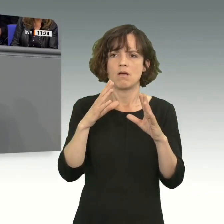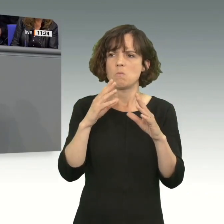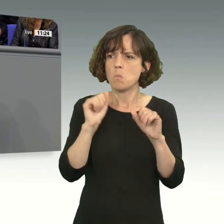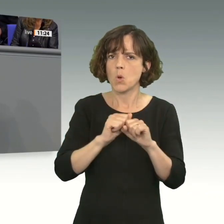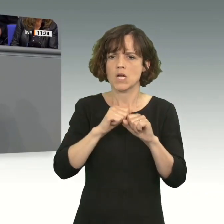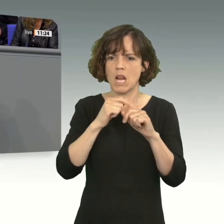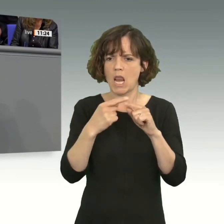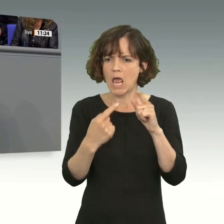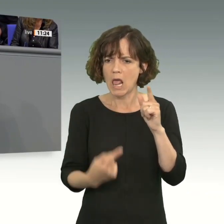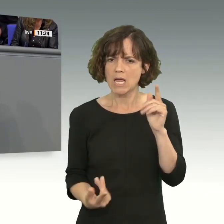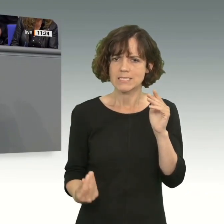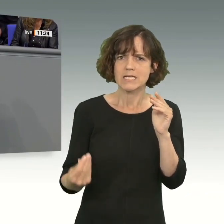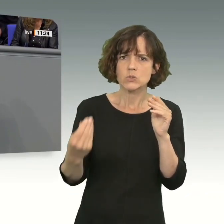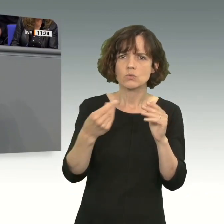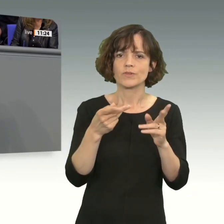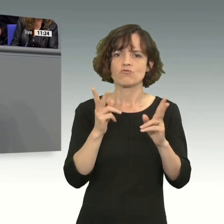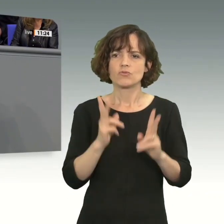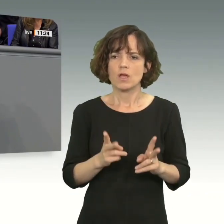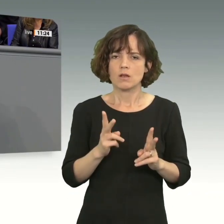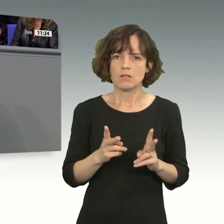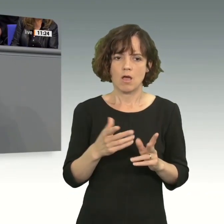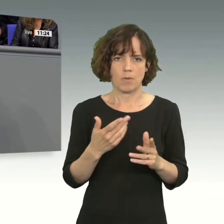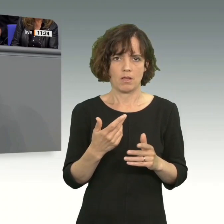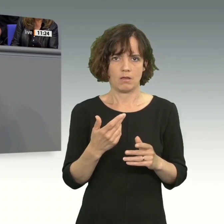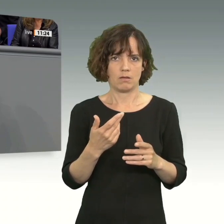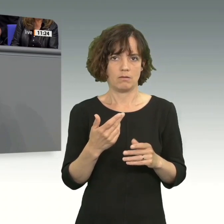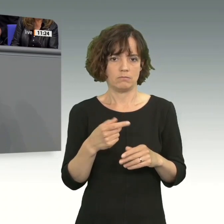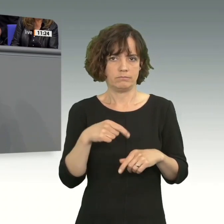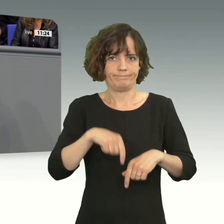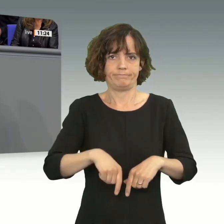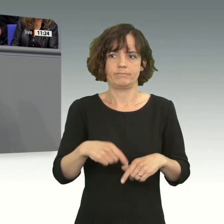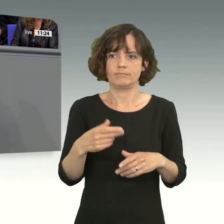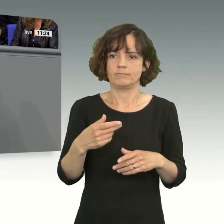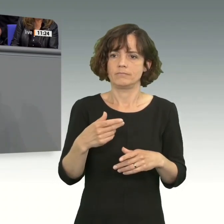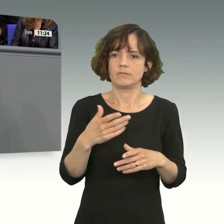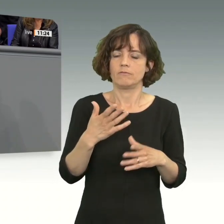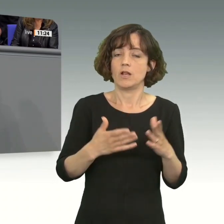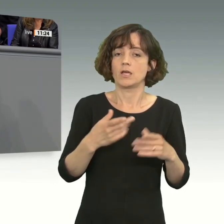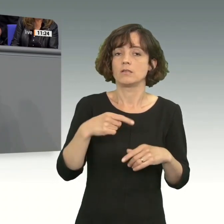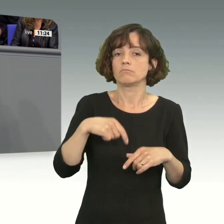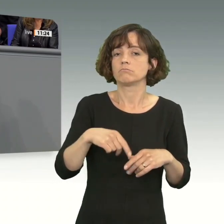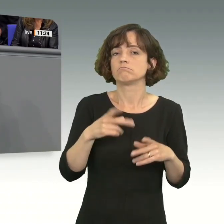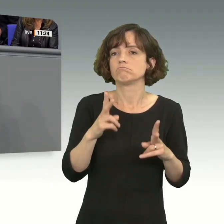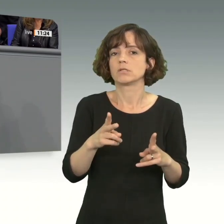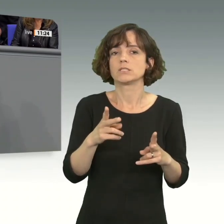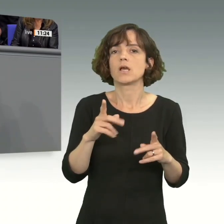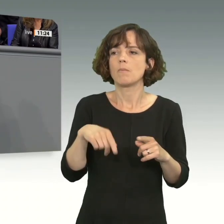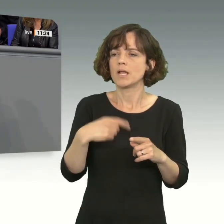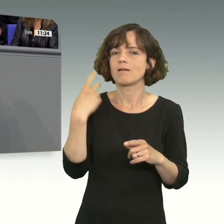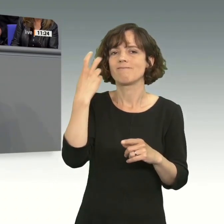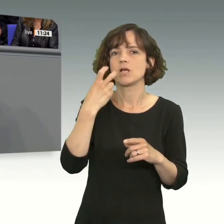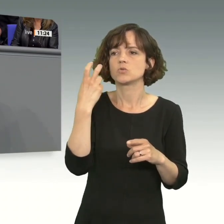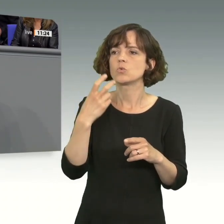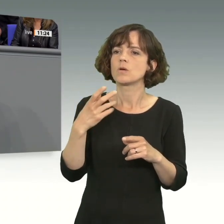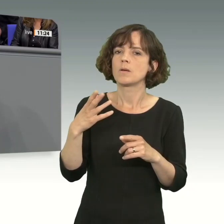möglichen Themen, wo Sie Standards setzen wollen, die Sie, die möglicherweise auch wir gemeinsam für richtig erachten, hier in Deutschland und dann versuchen,